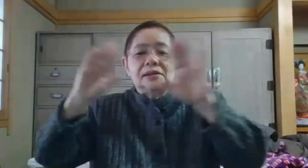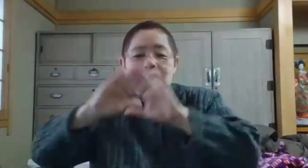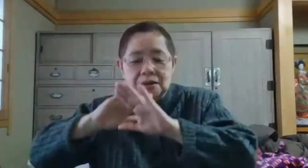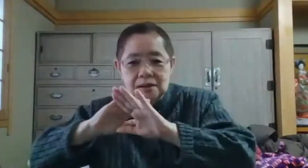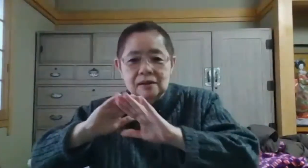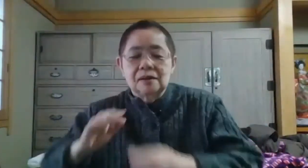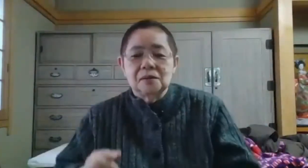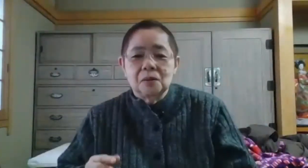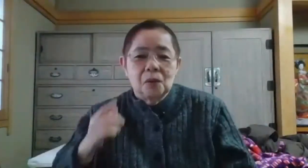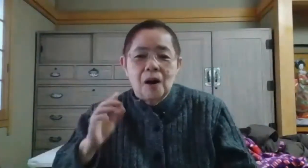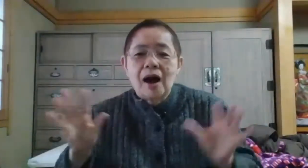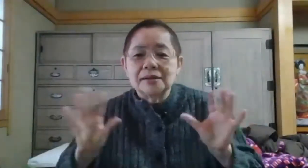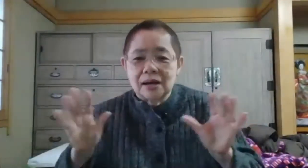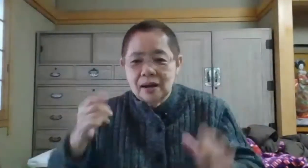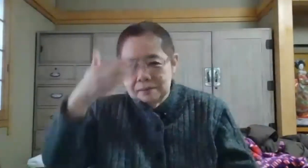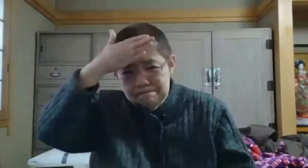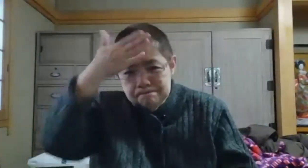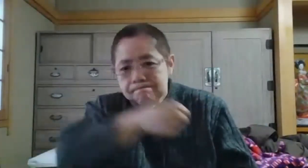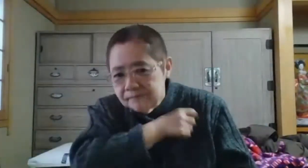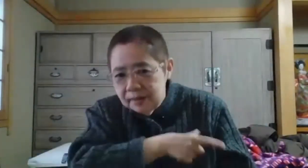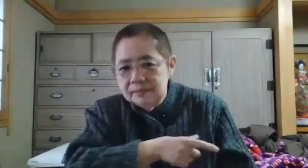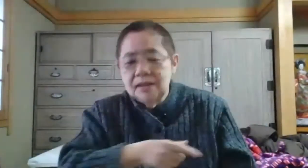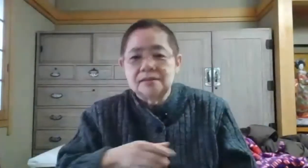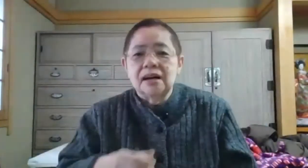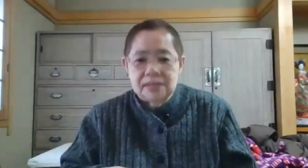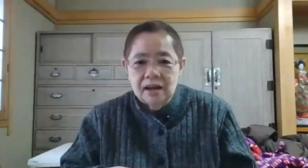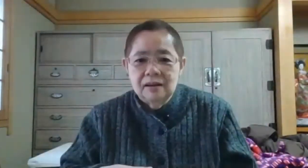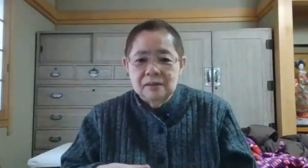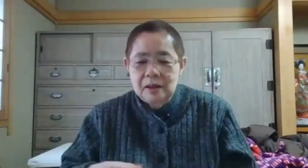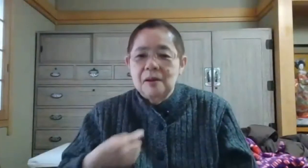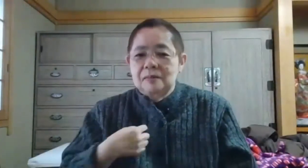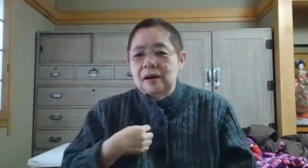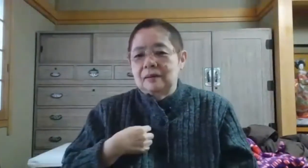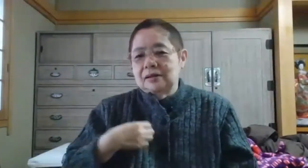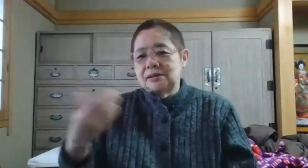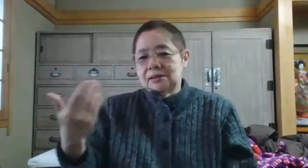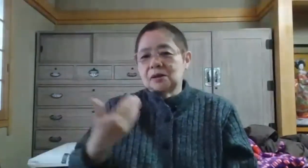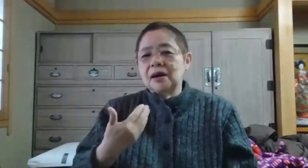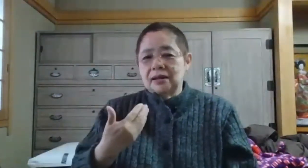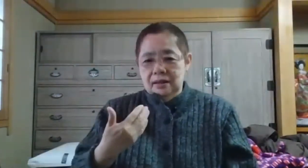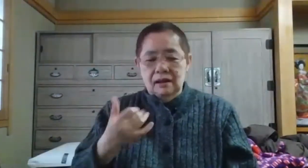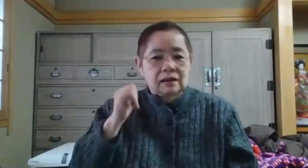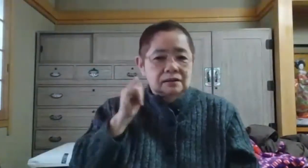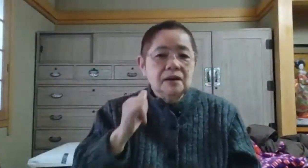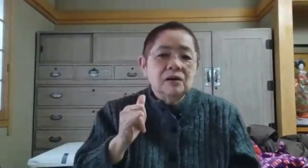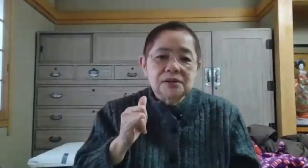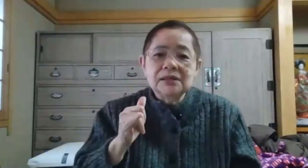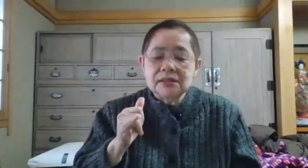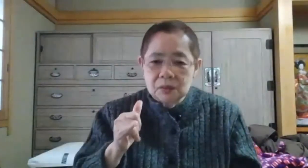夜に赤ちゃんが熱出してで私頼まれて電話をしましたよ